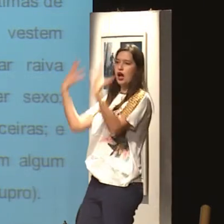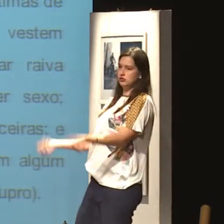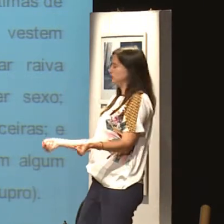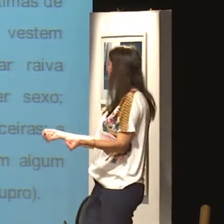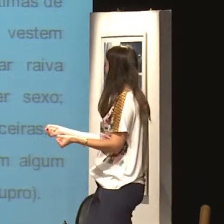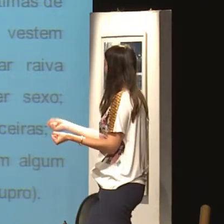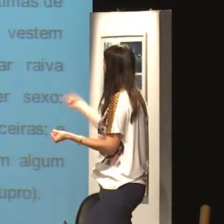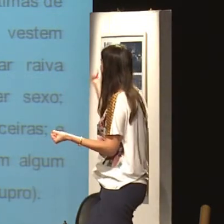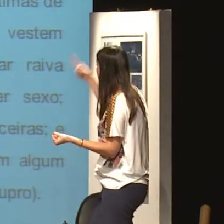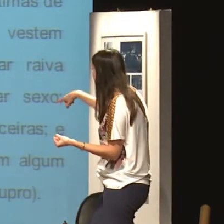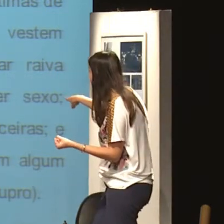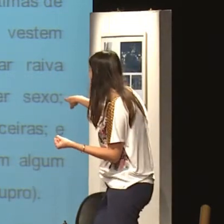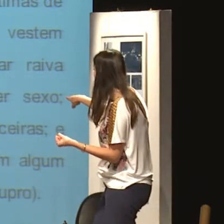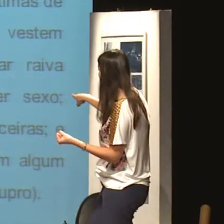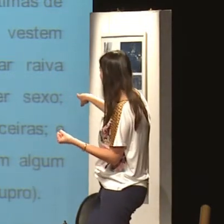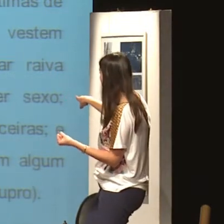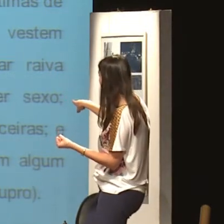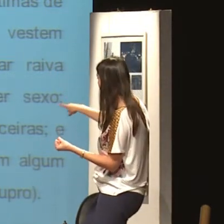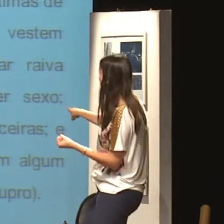porque essa mulher precisa aceitar, já que ela está com uma roupa curta.